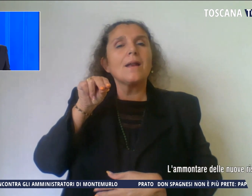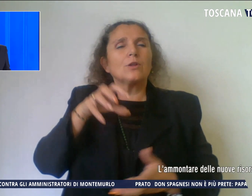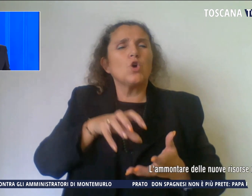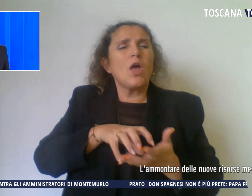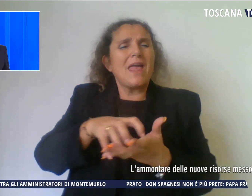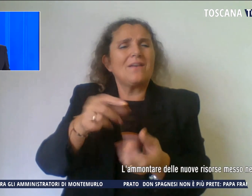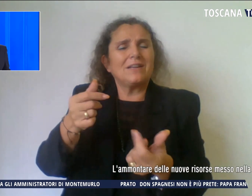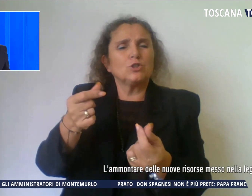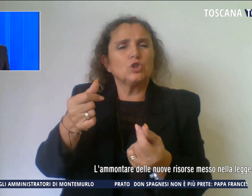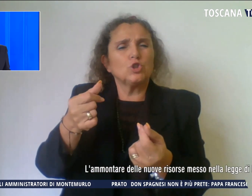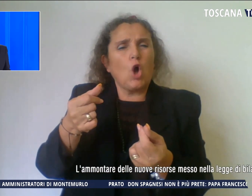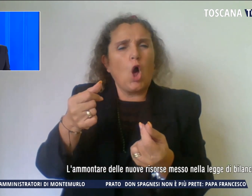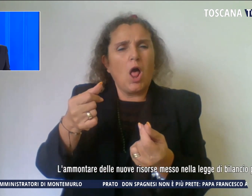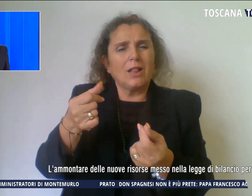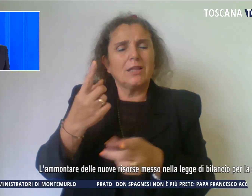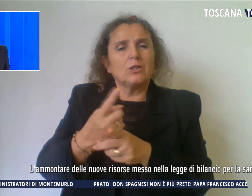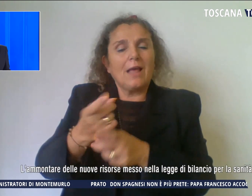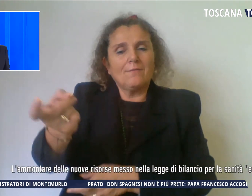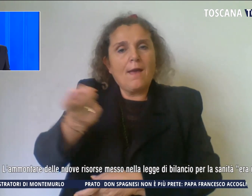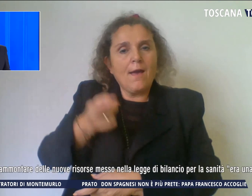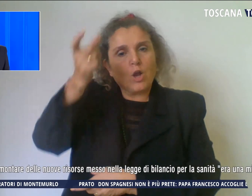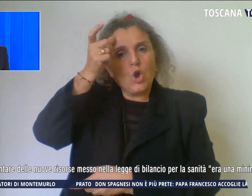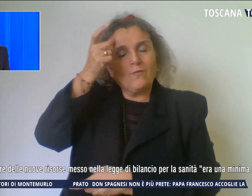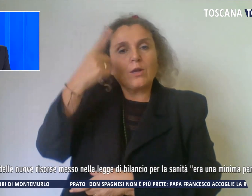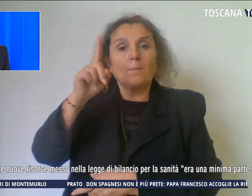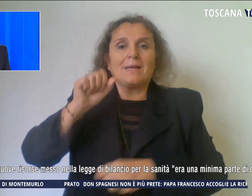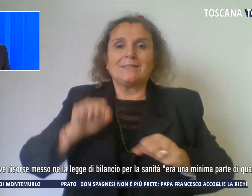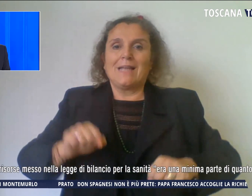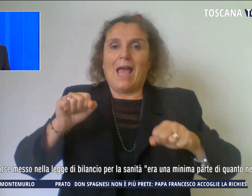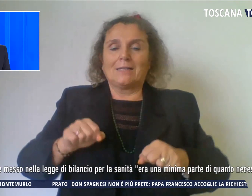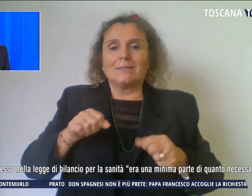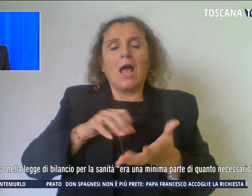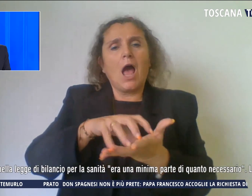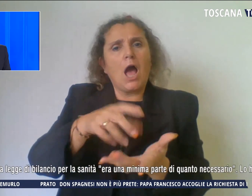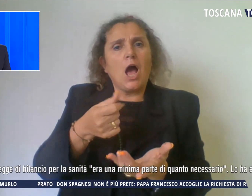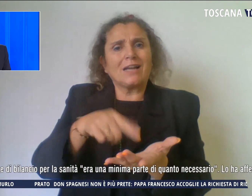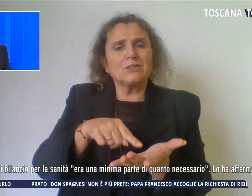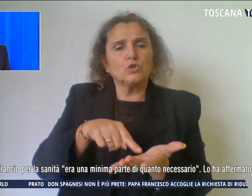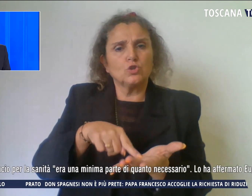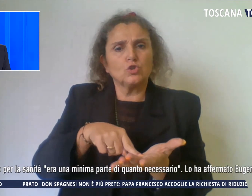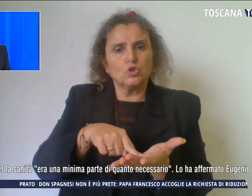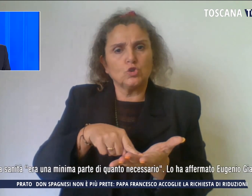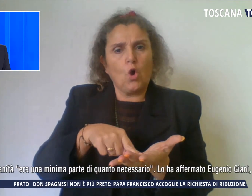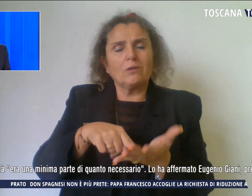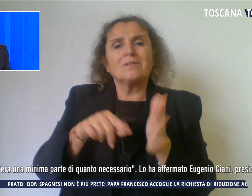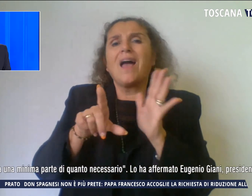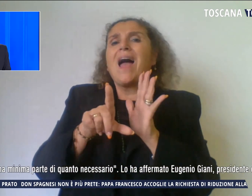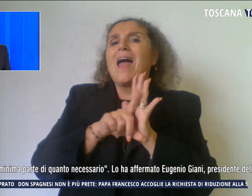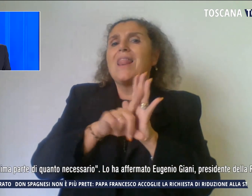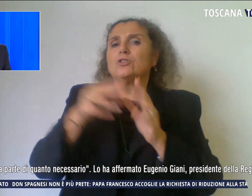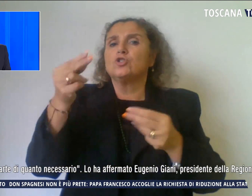che dovrebbero arrivare dal governo per la sanità ha detto la montare delle nuove risorse messo nella legge di bilancio